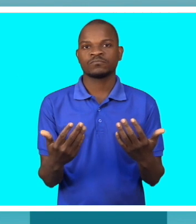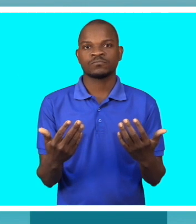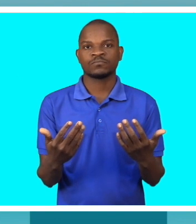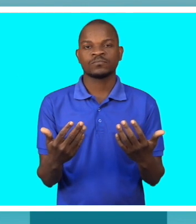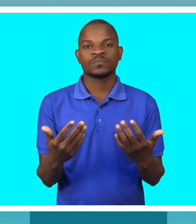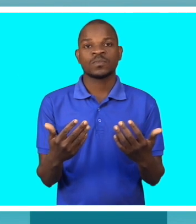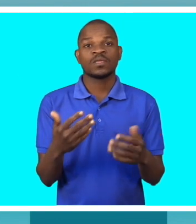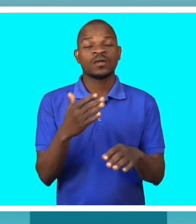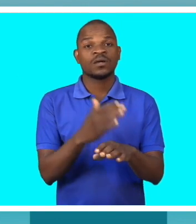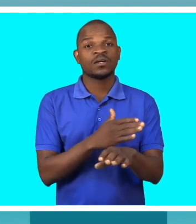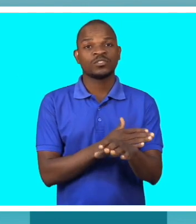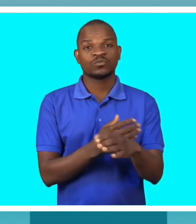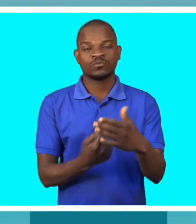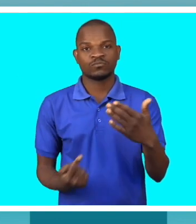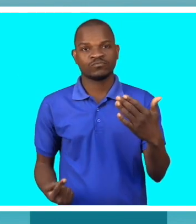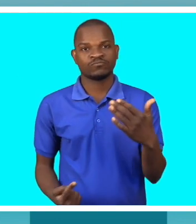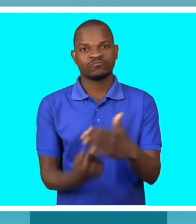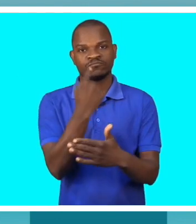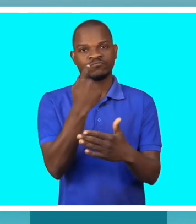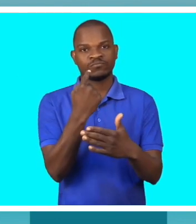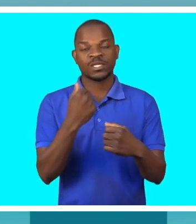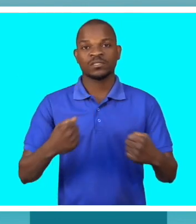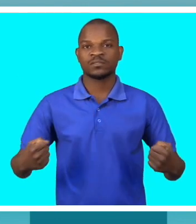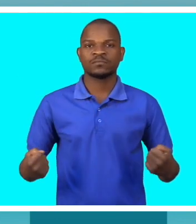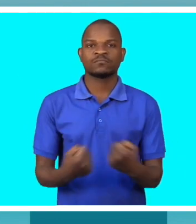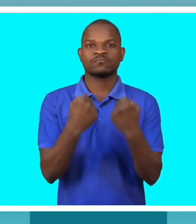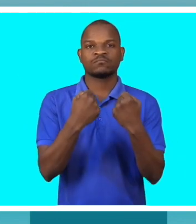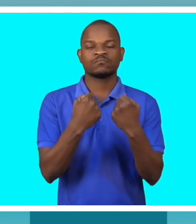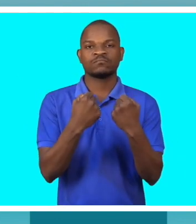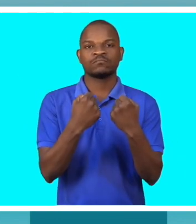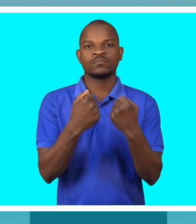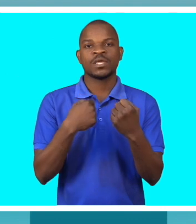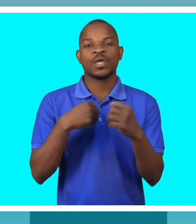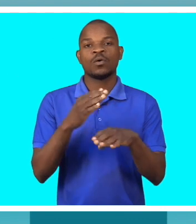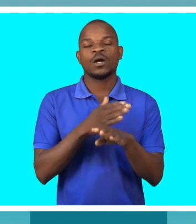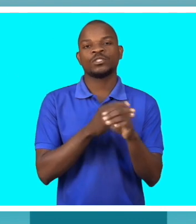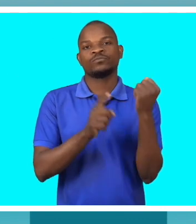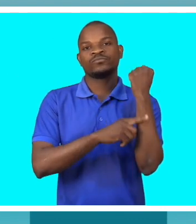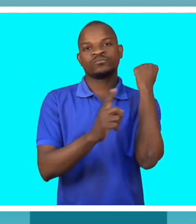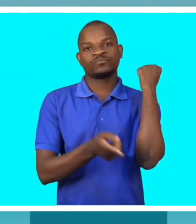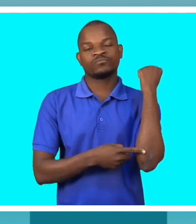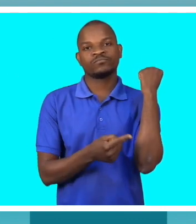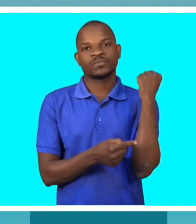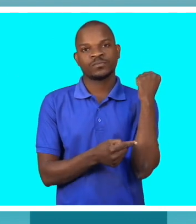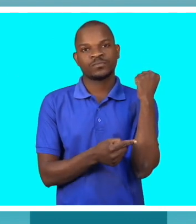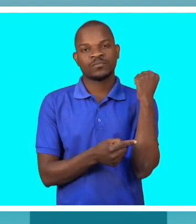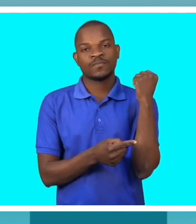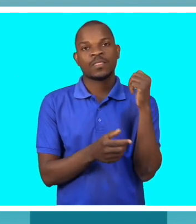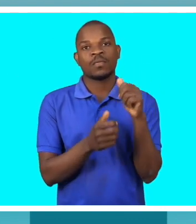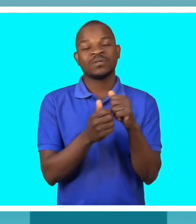esse acidente, eu estava de barriga. Então tive um trauma de